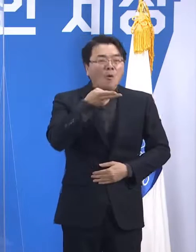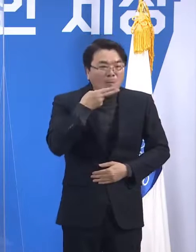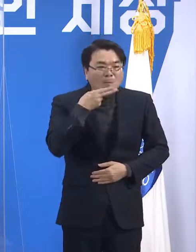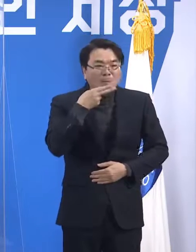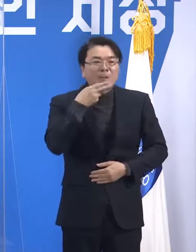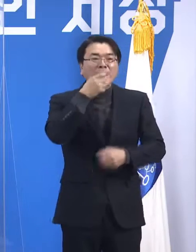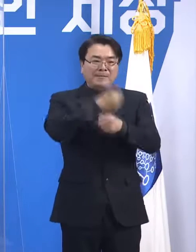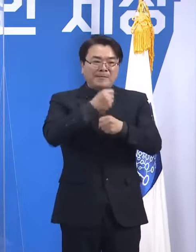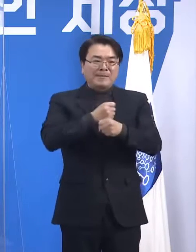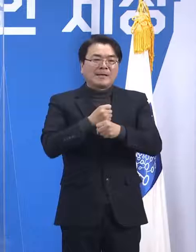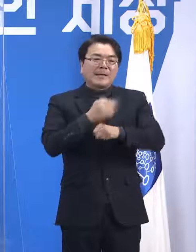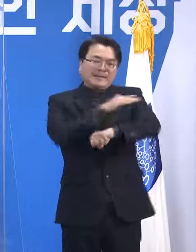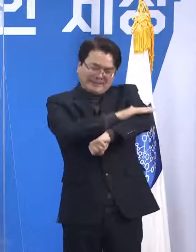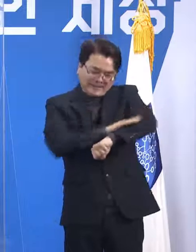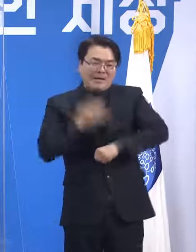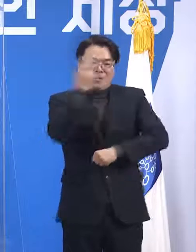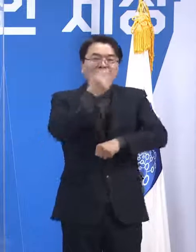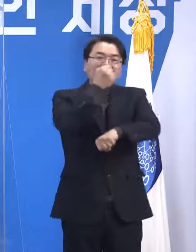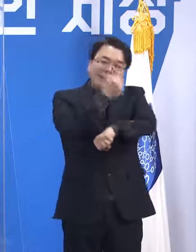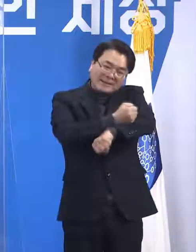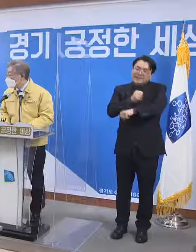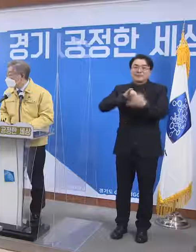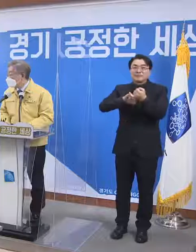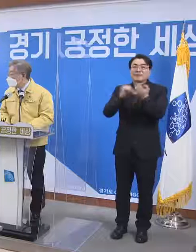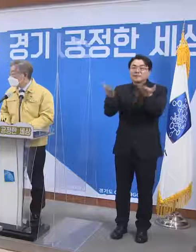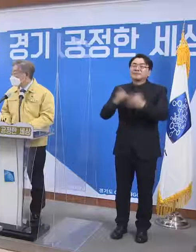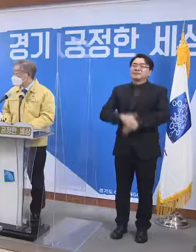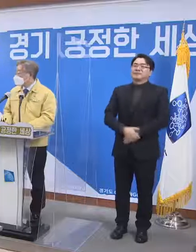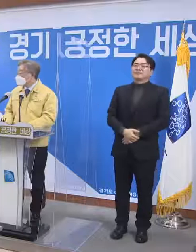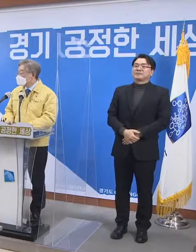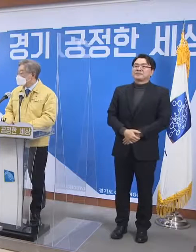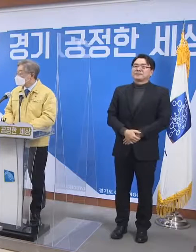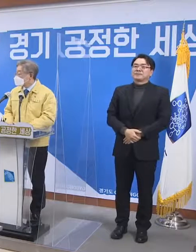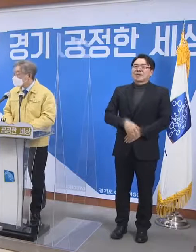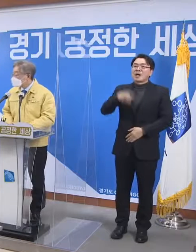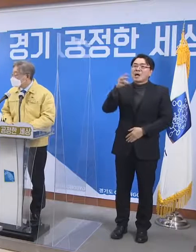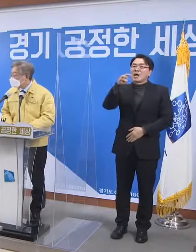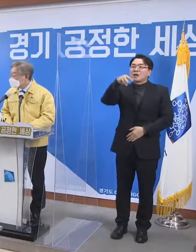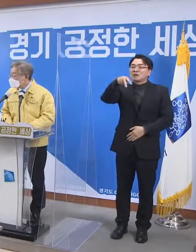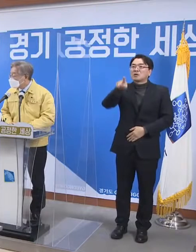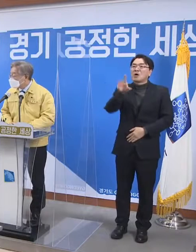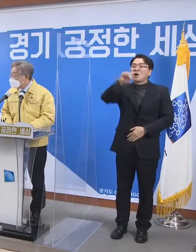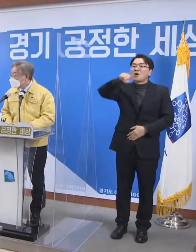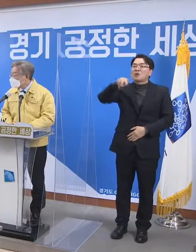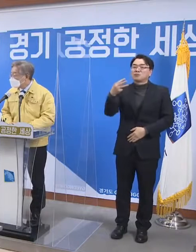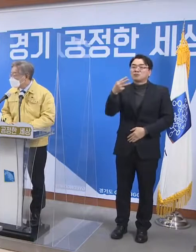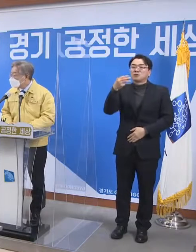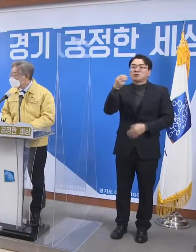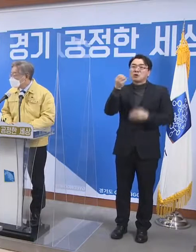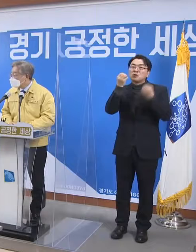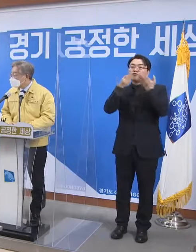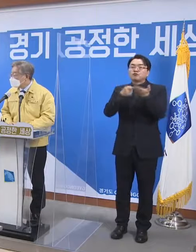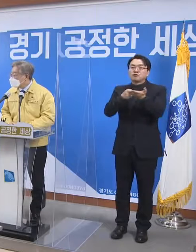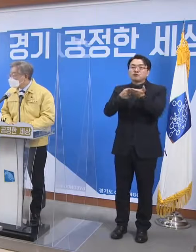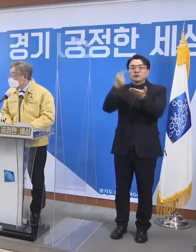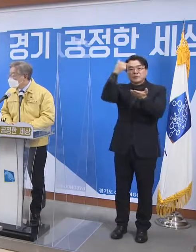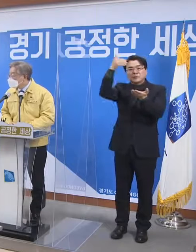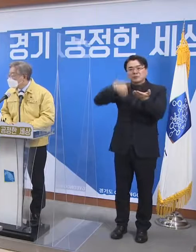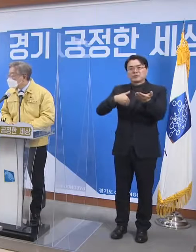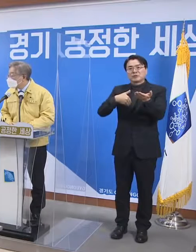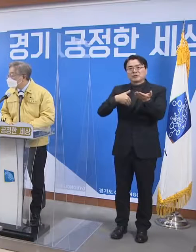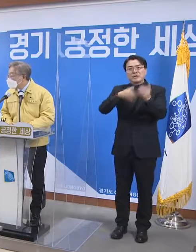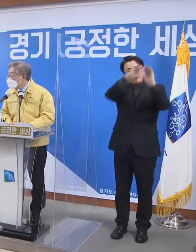잘 관리하도록 하겠습니다 서울유스통신 김현채 기자입니다 김현채 기자님께서 질문하신 사항은